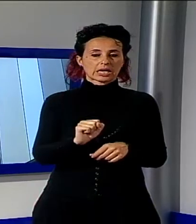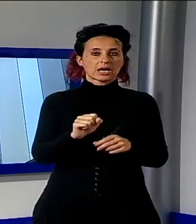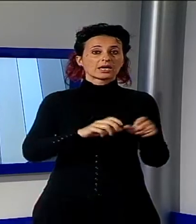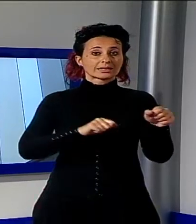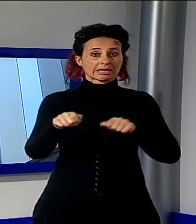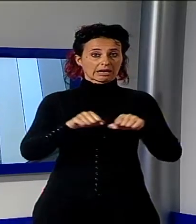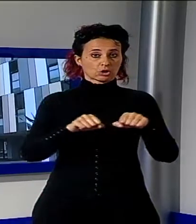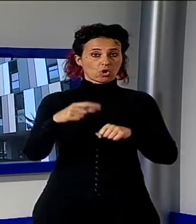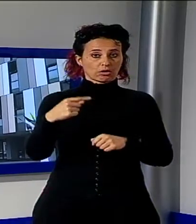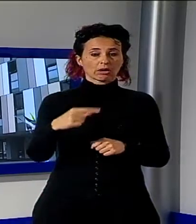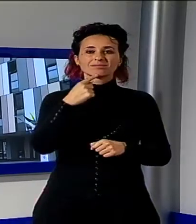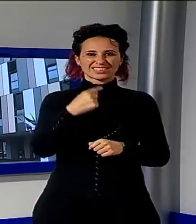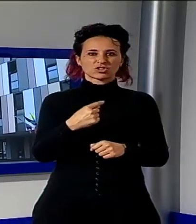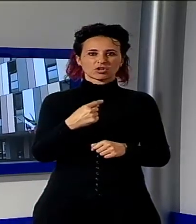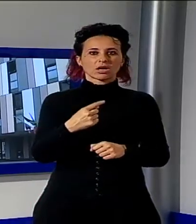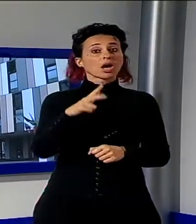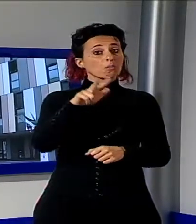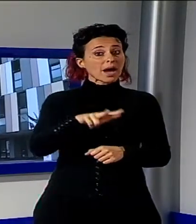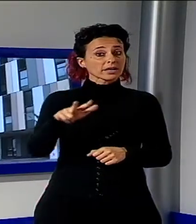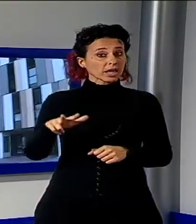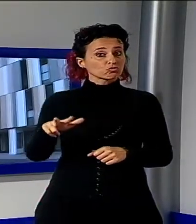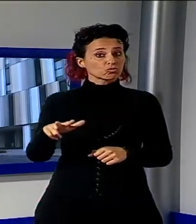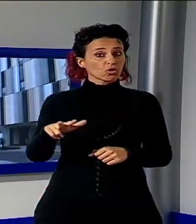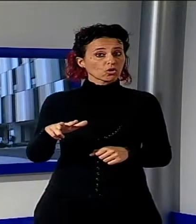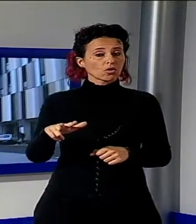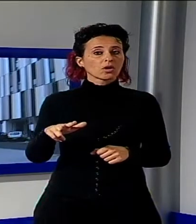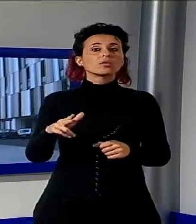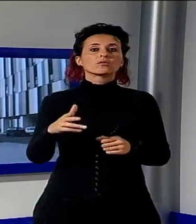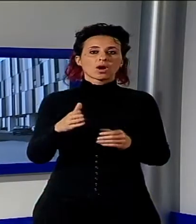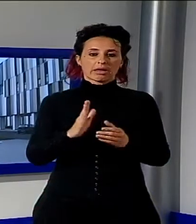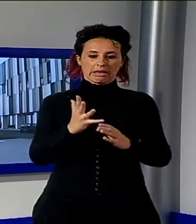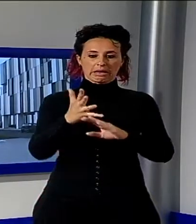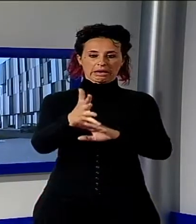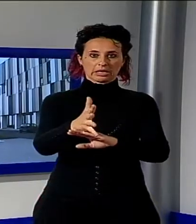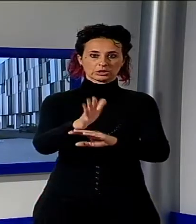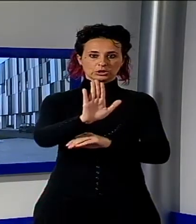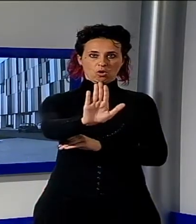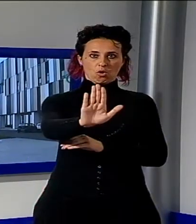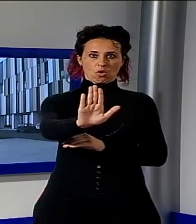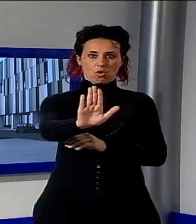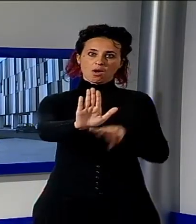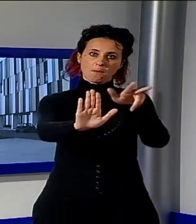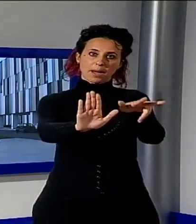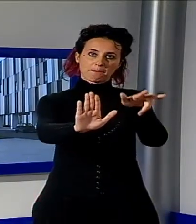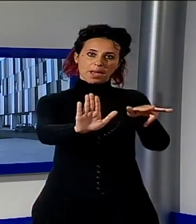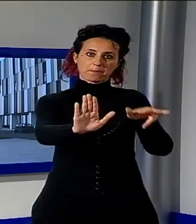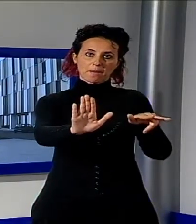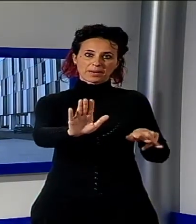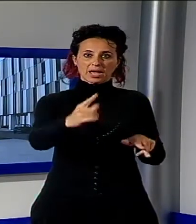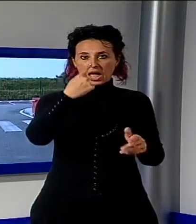confermato che il parcheggio dedicato agli invalidi è quello sul lato sinistro dell'ospedale, guardando l'entrata principale. Suonando